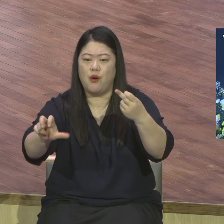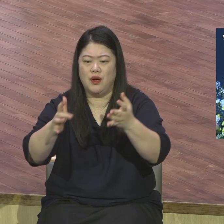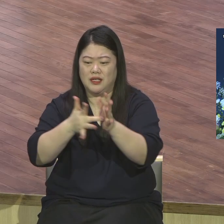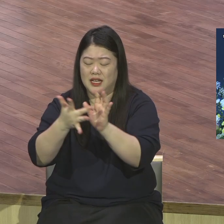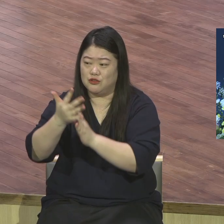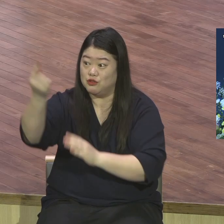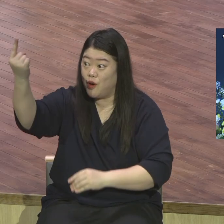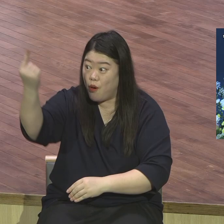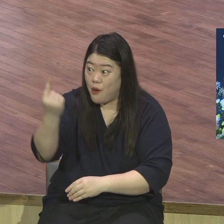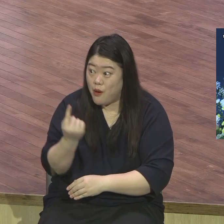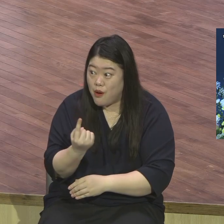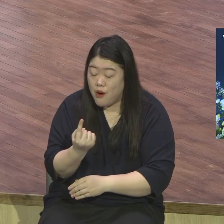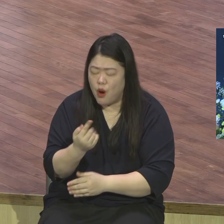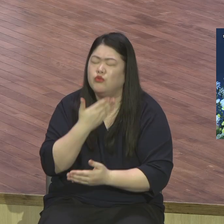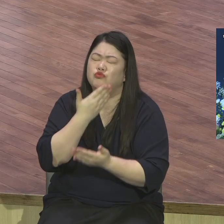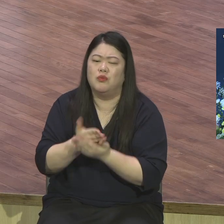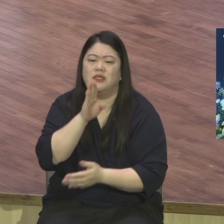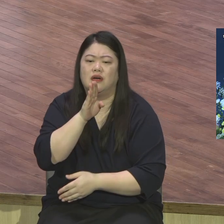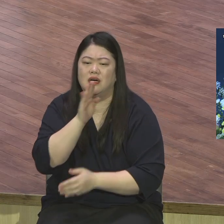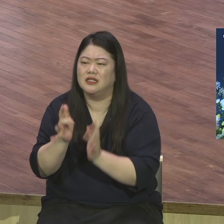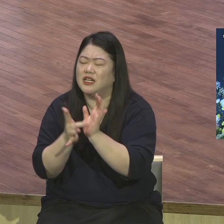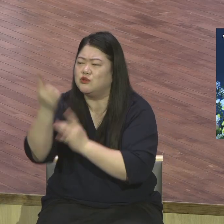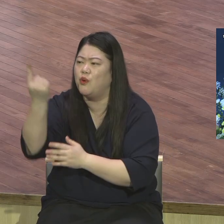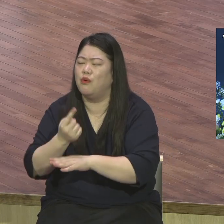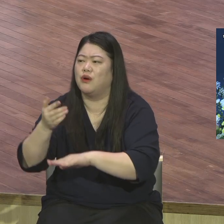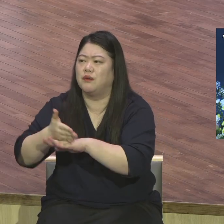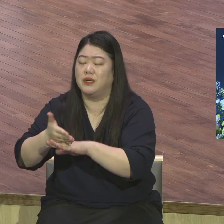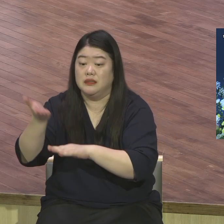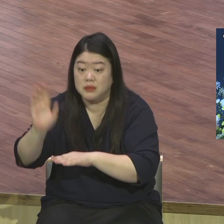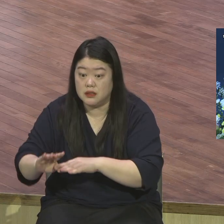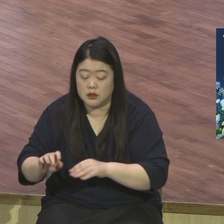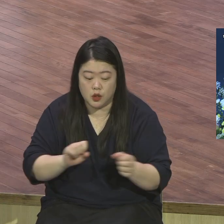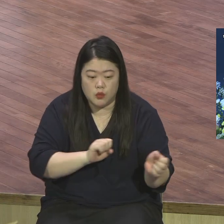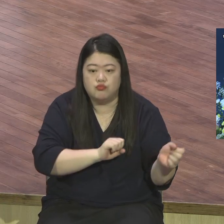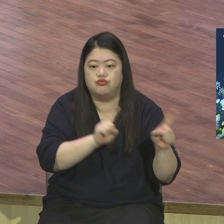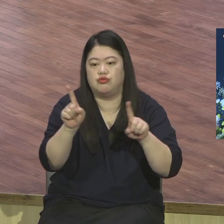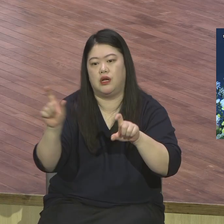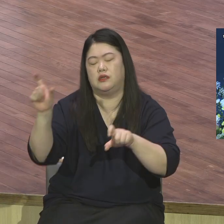오늘이 부활절이 더 중요해요 부활이 없었으면 말장은 일이에요